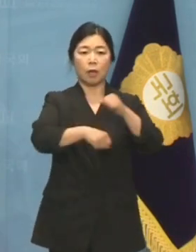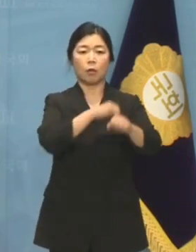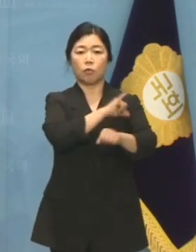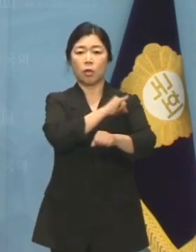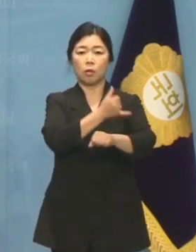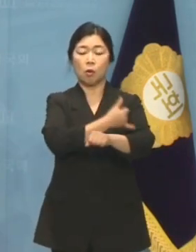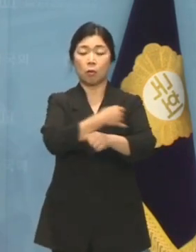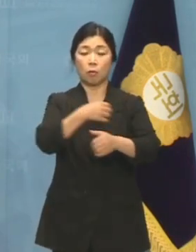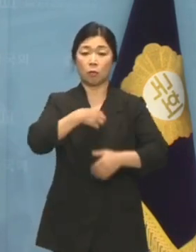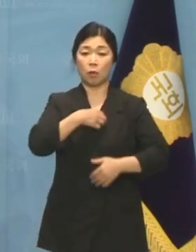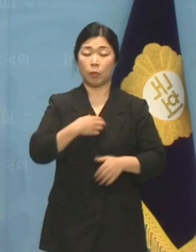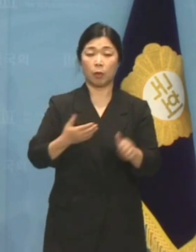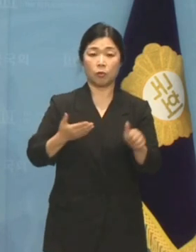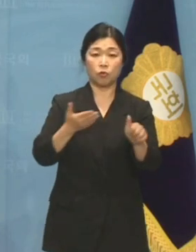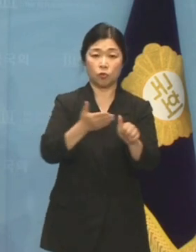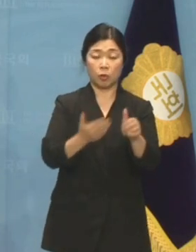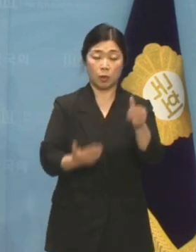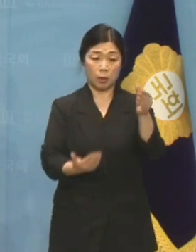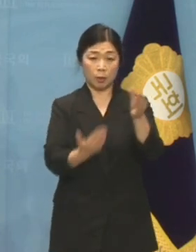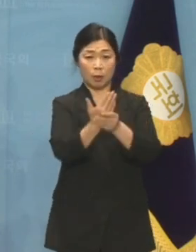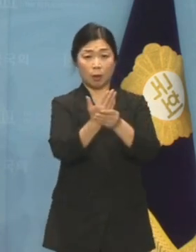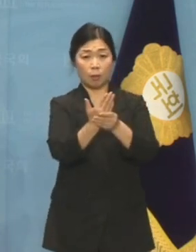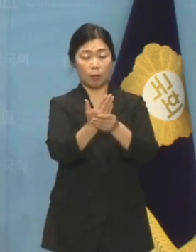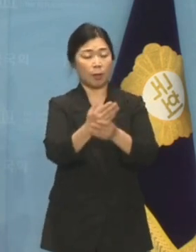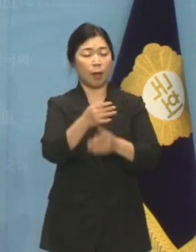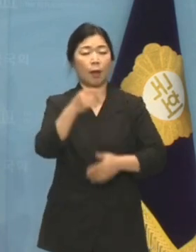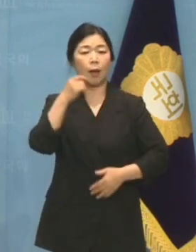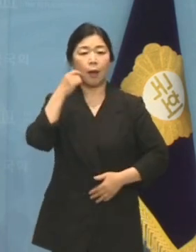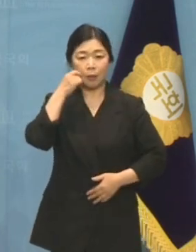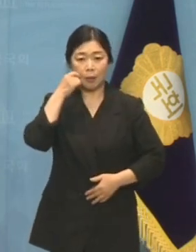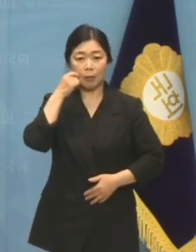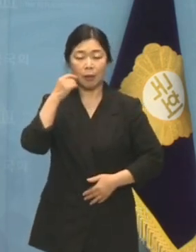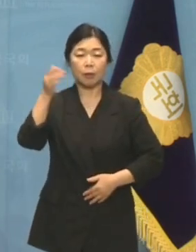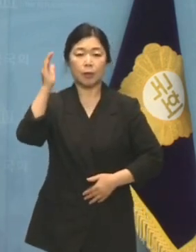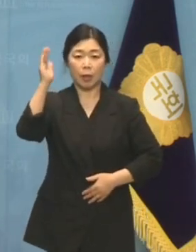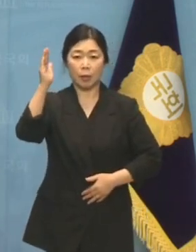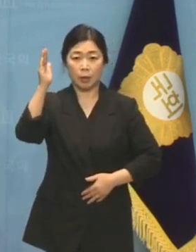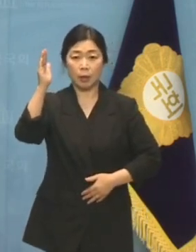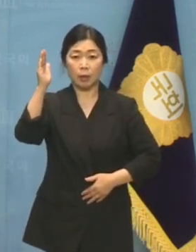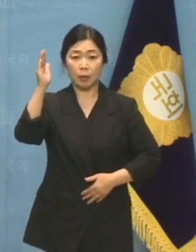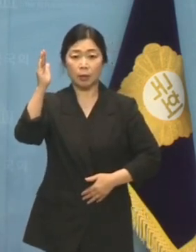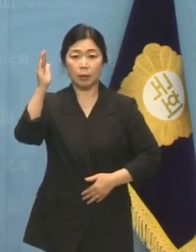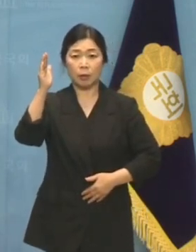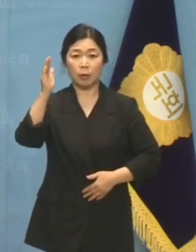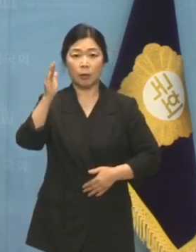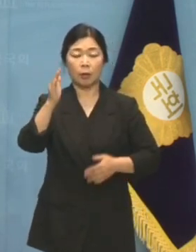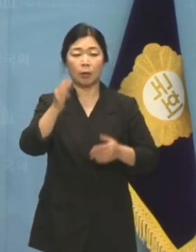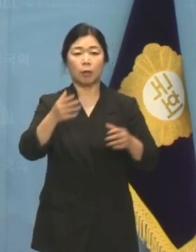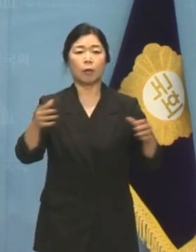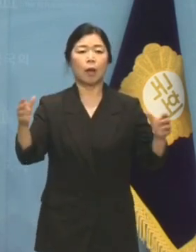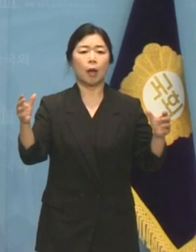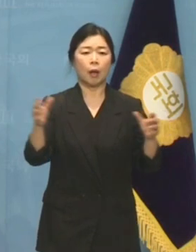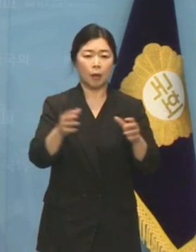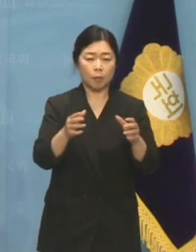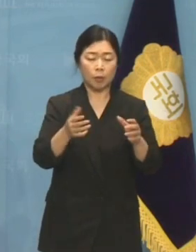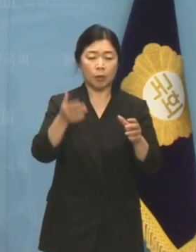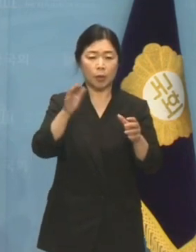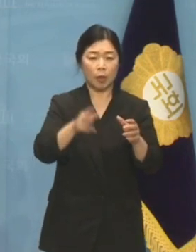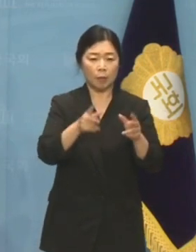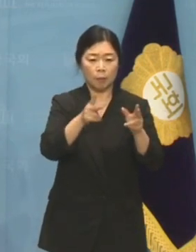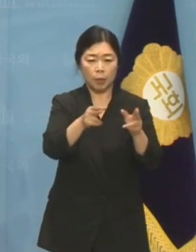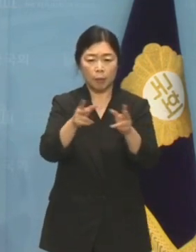중대한 사고가 발생해서는 안 된다는 원론적인 이야기를 학대해석해